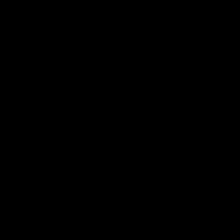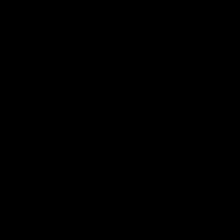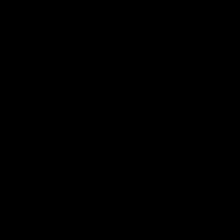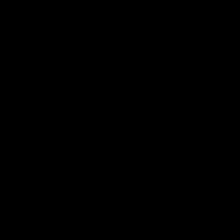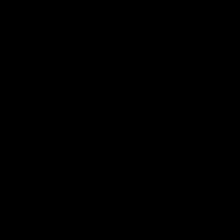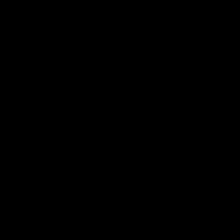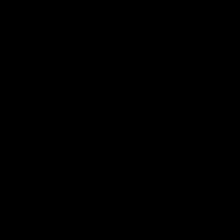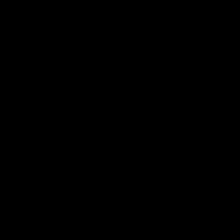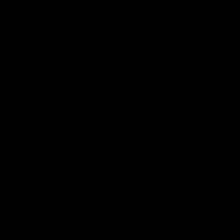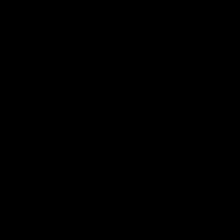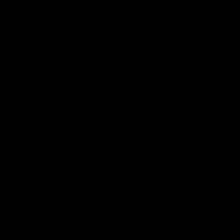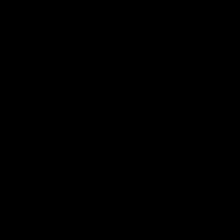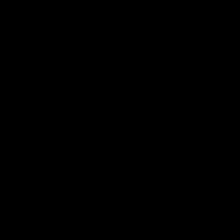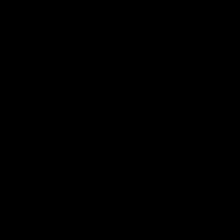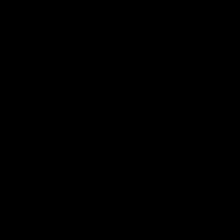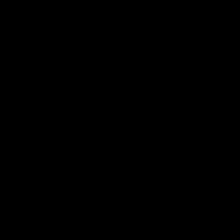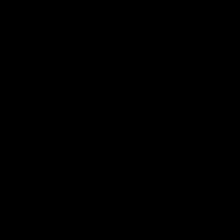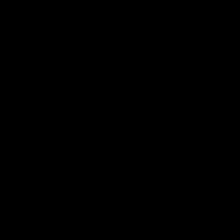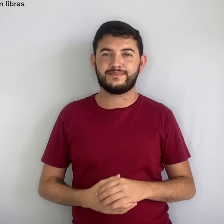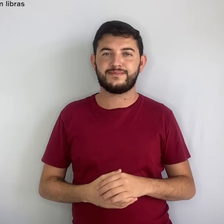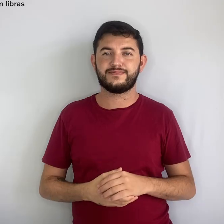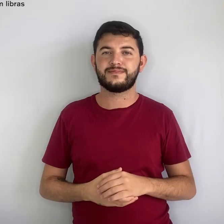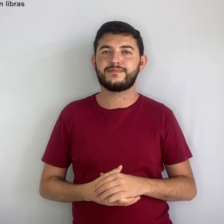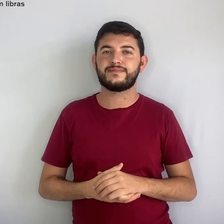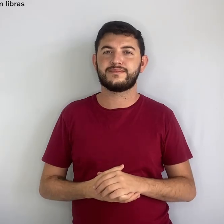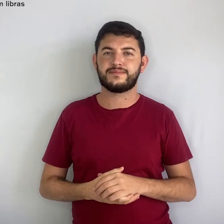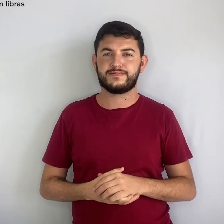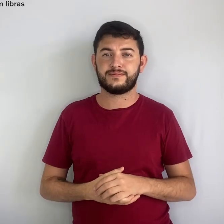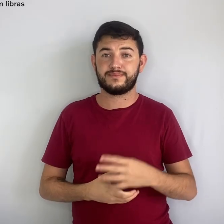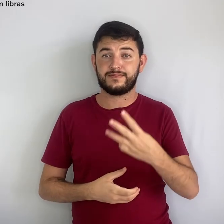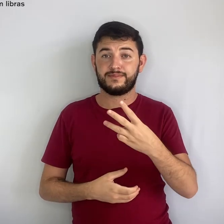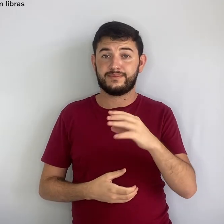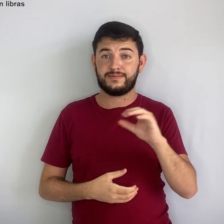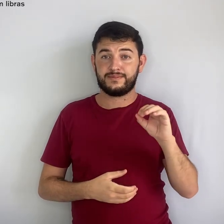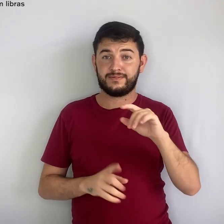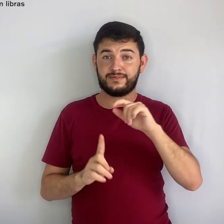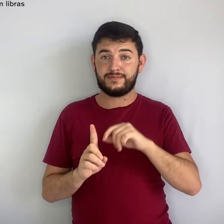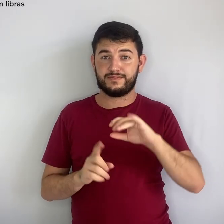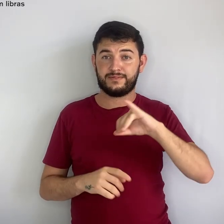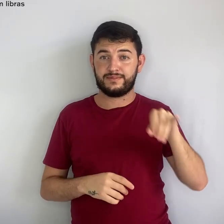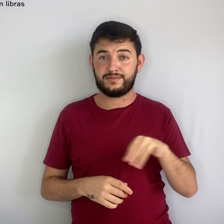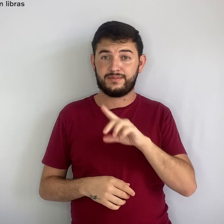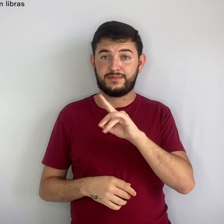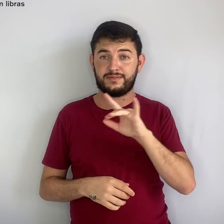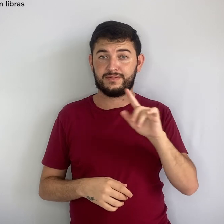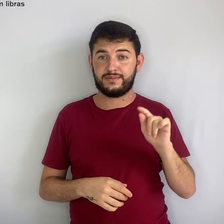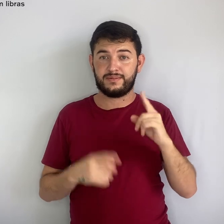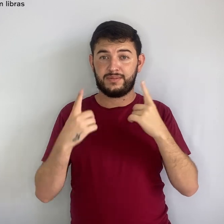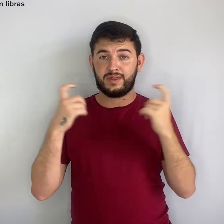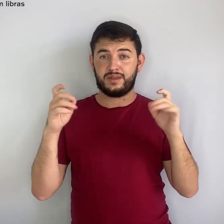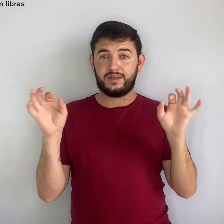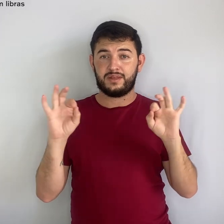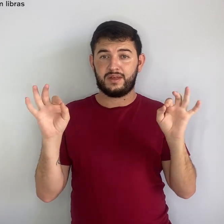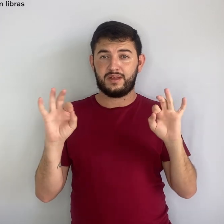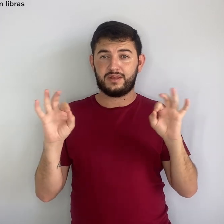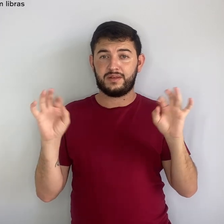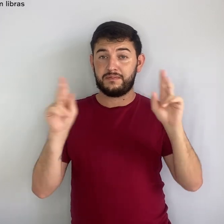30 de janeiro, dia mundial da não violência e cultura de paz. O dia 30 de